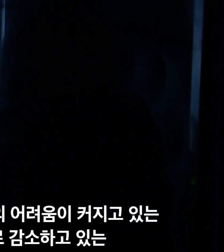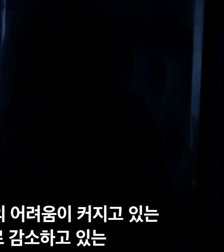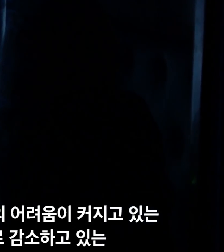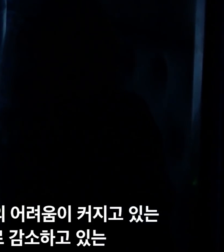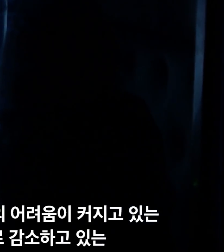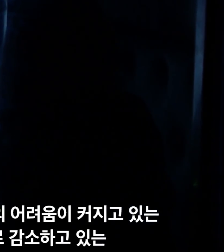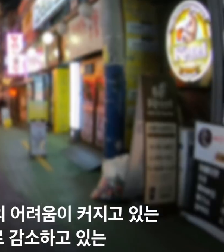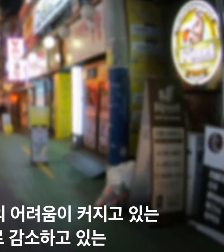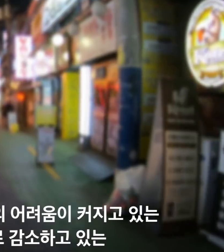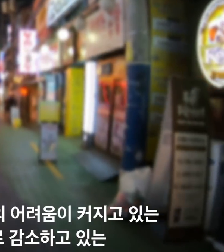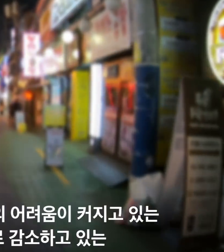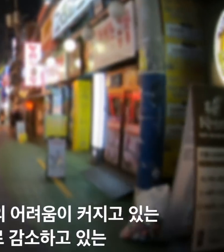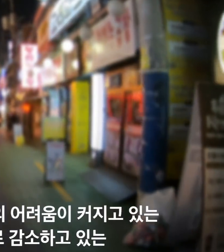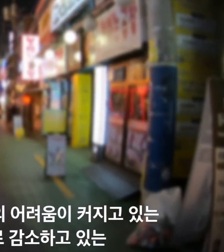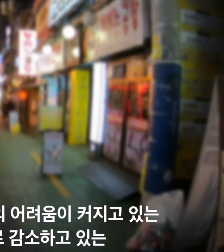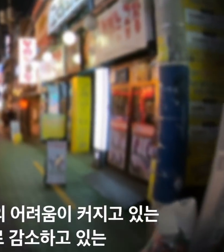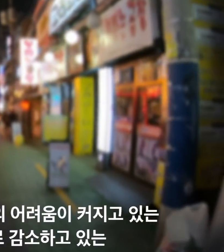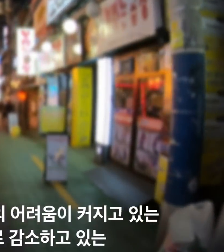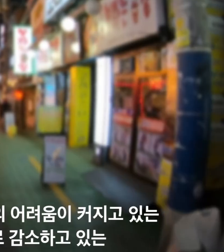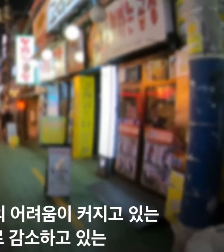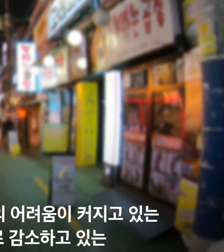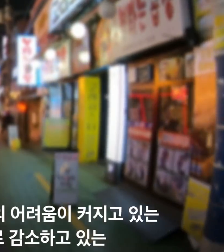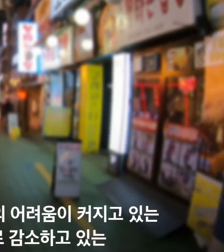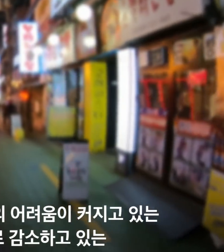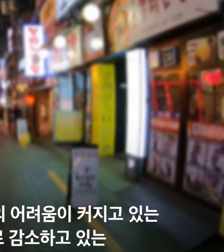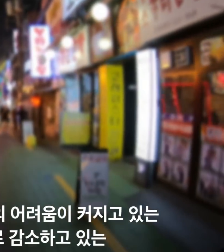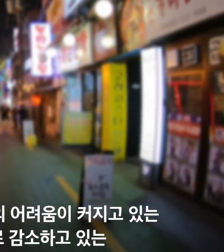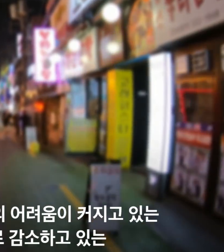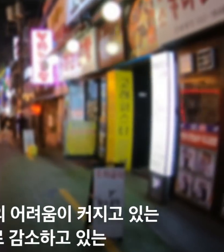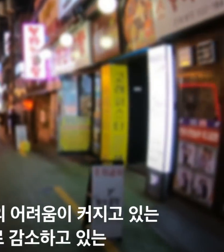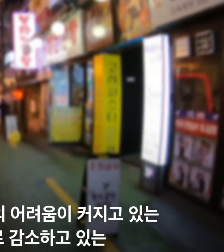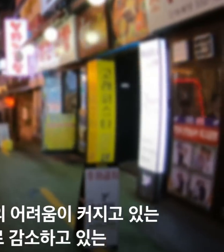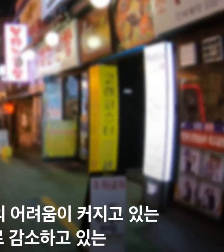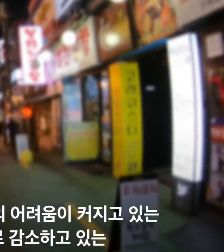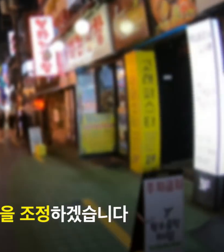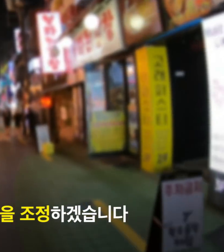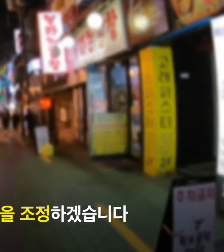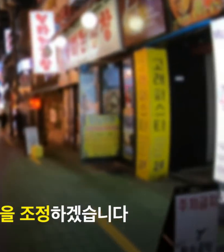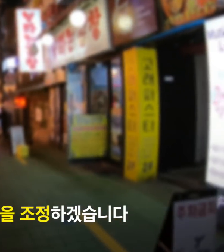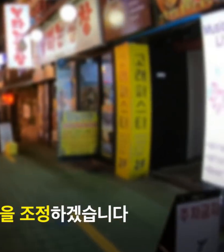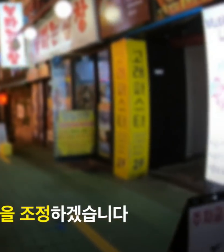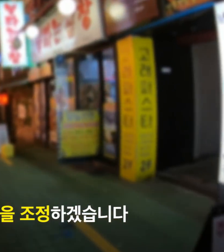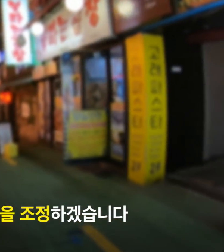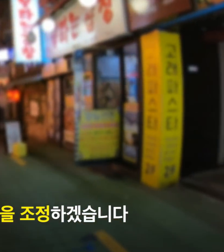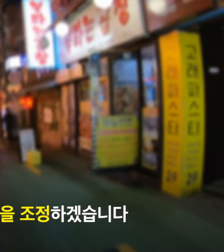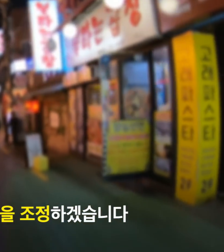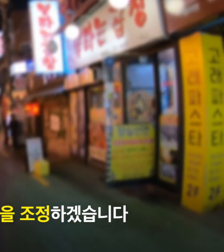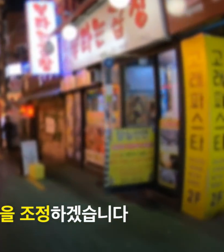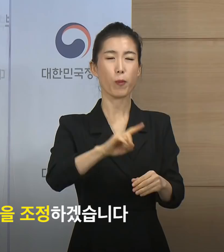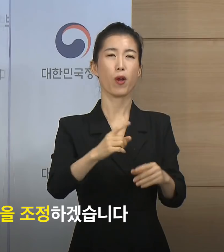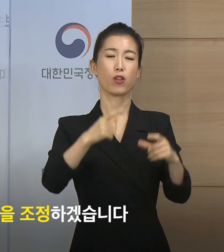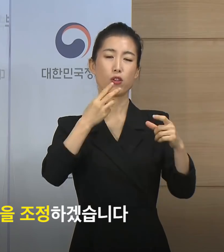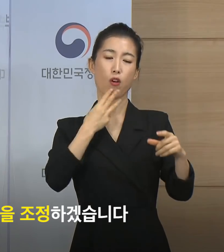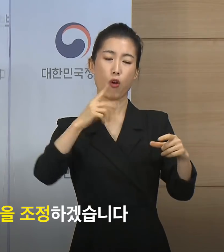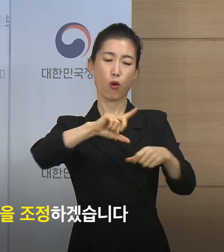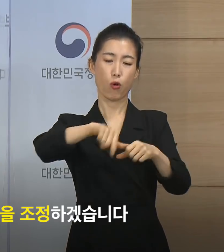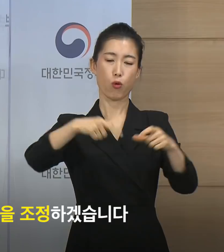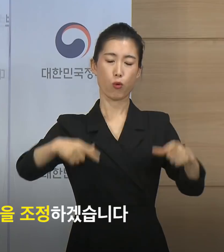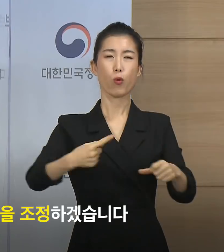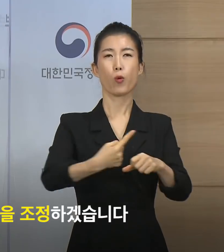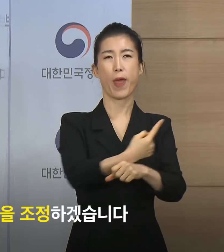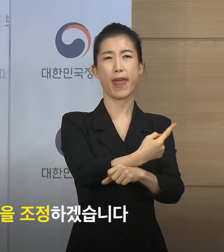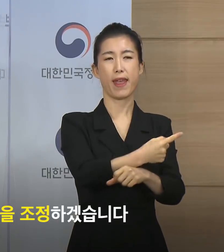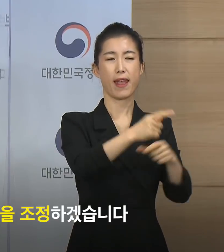한국국토정보공사 한자수가 안정적으로 감소하고 있는 비수도권을 중심으로 운영시간